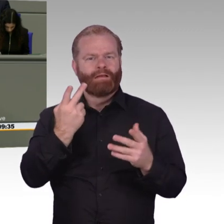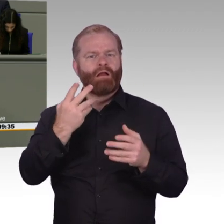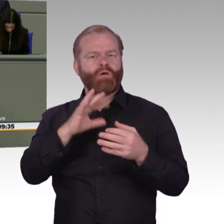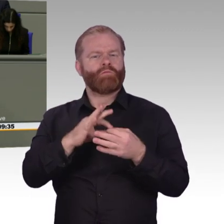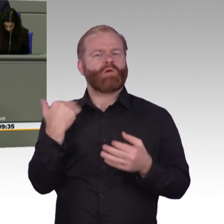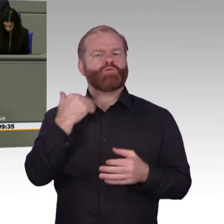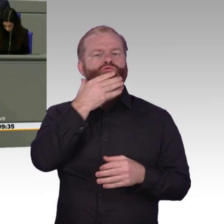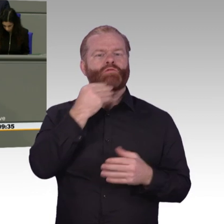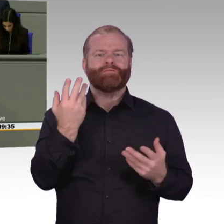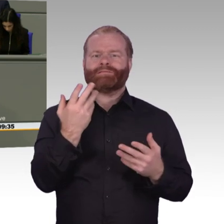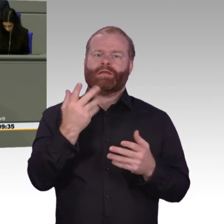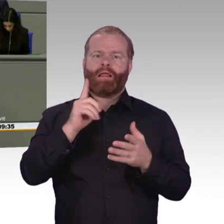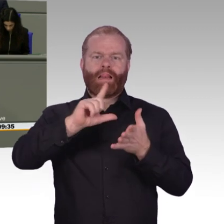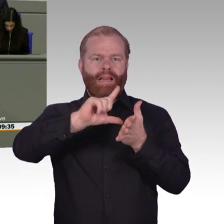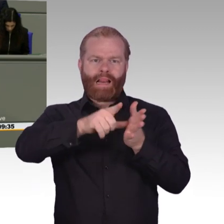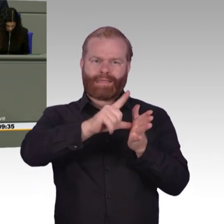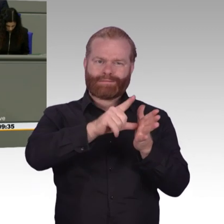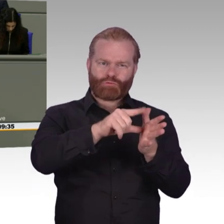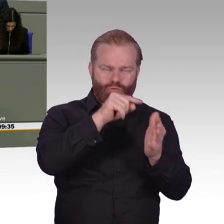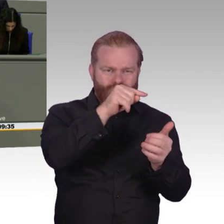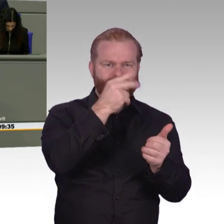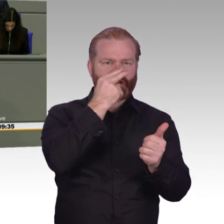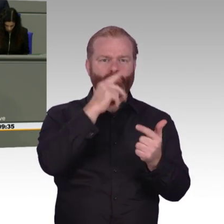die ganze Zeit in die Champions League will, dann muss man auch mal so spielen und liefern auf dem Platz.